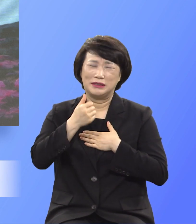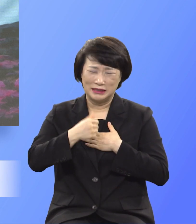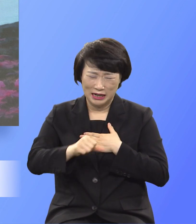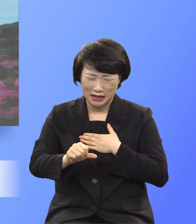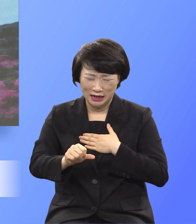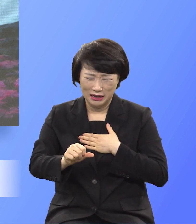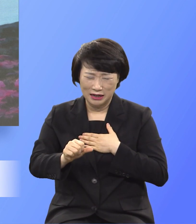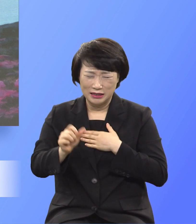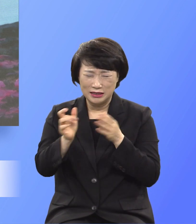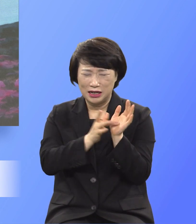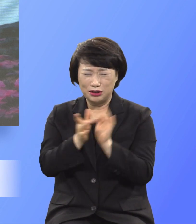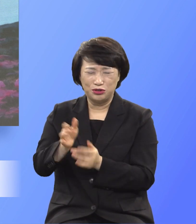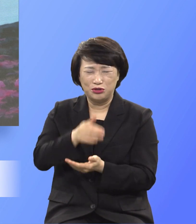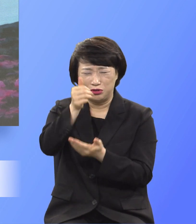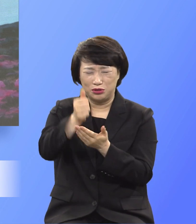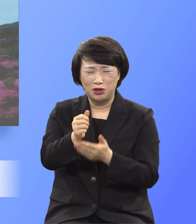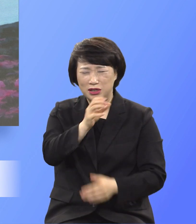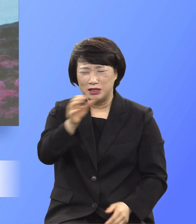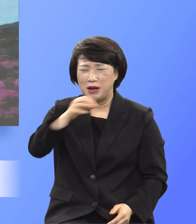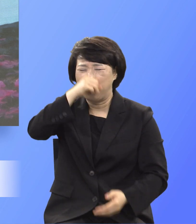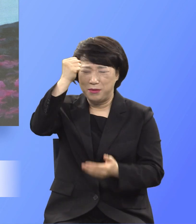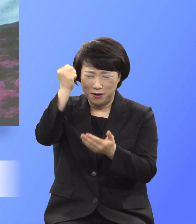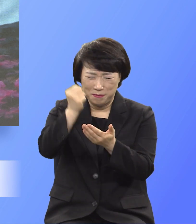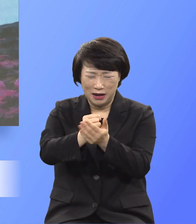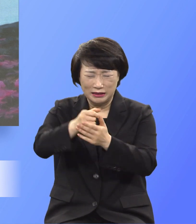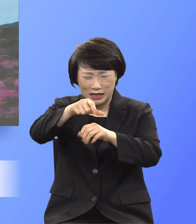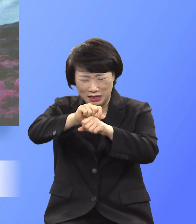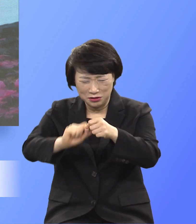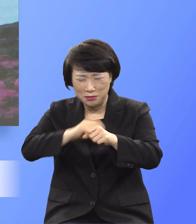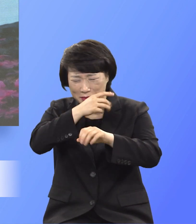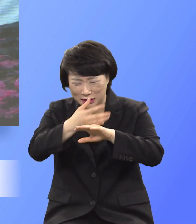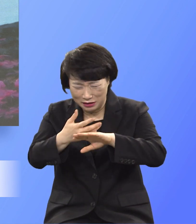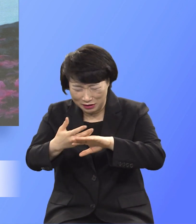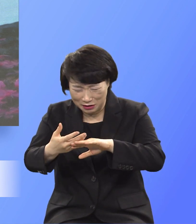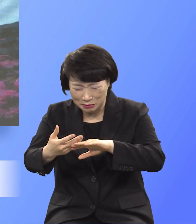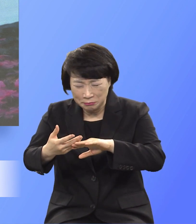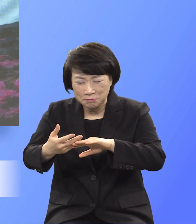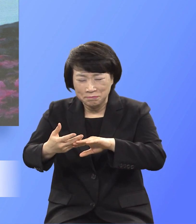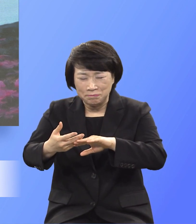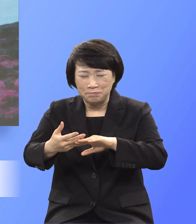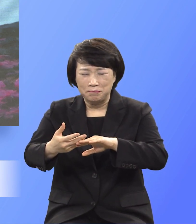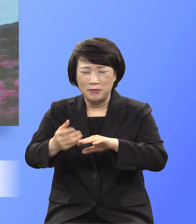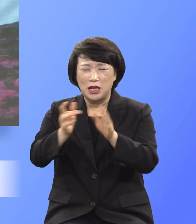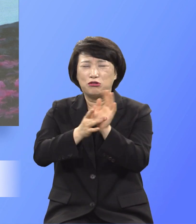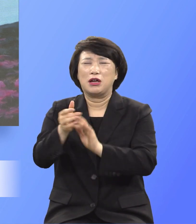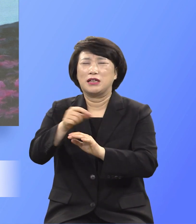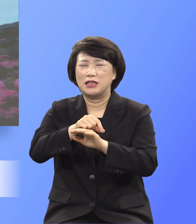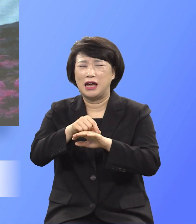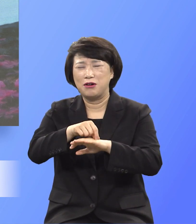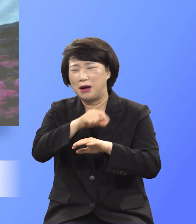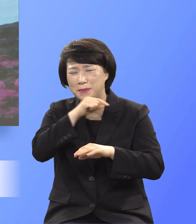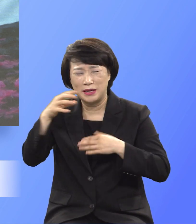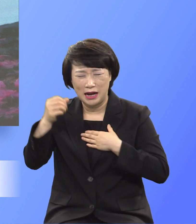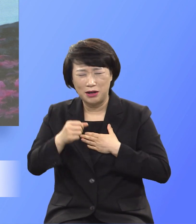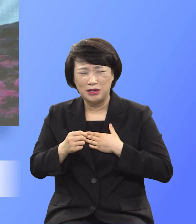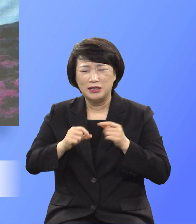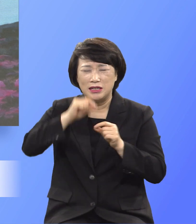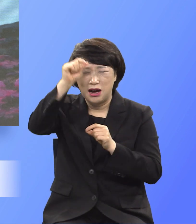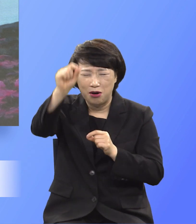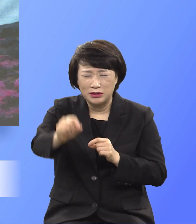십자가에 살창고 피 흘려 살과 피로 영원한 양식과 영원한